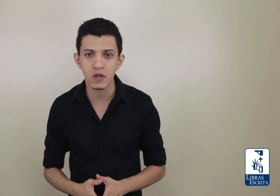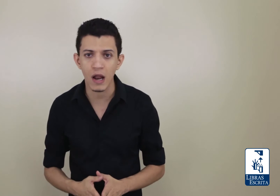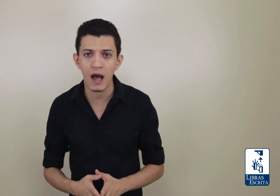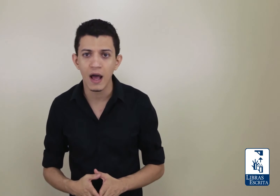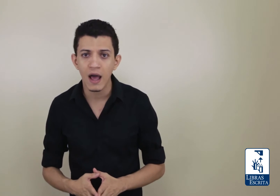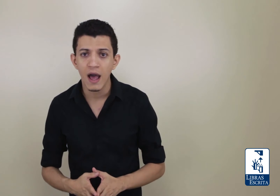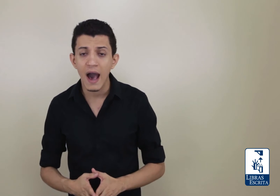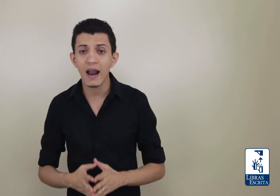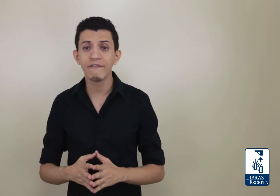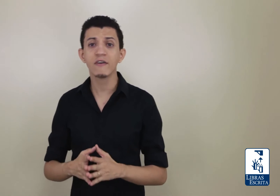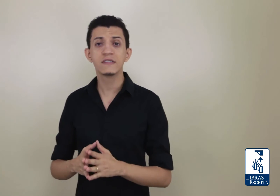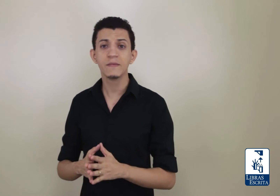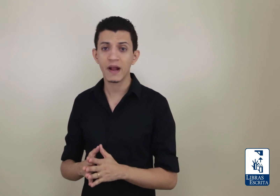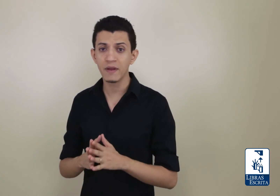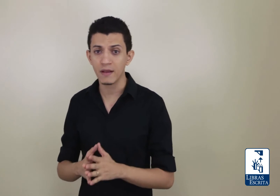solar? Aí ela falou assim para mim,